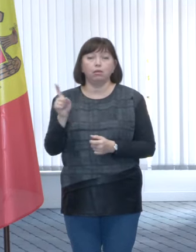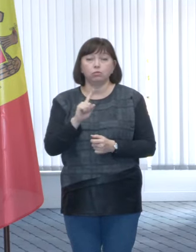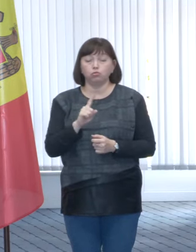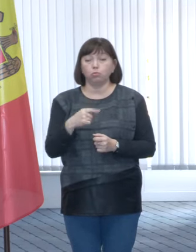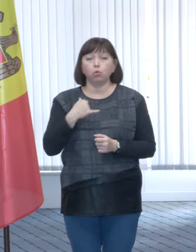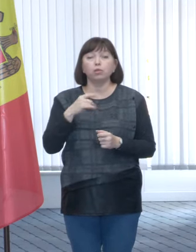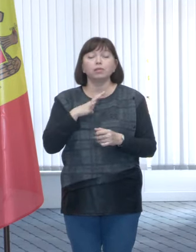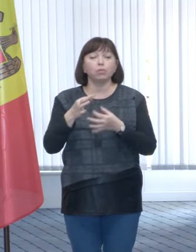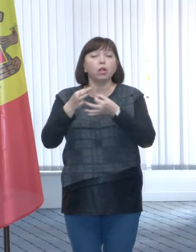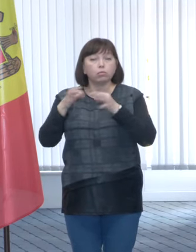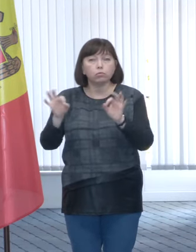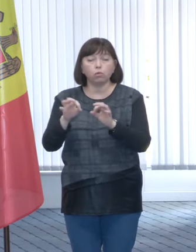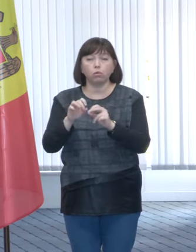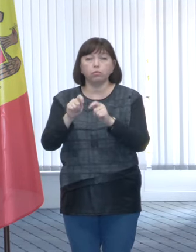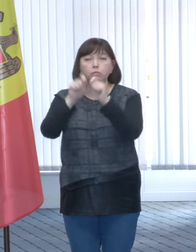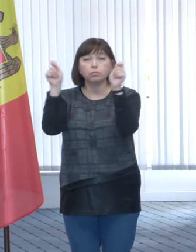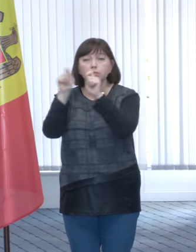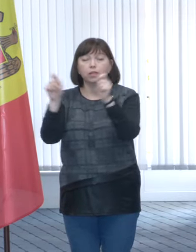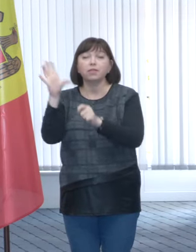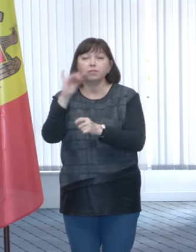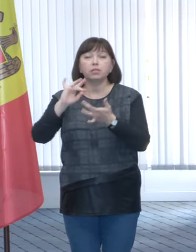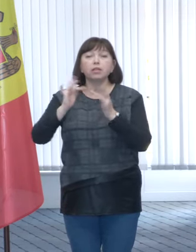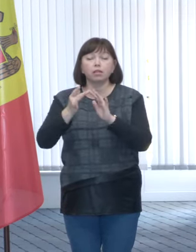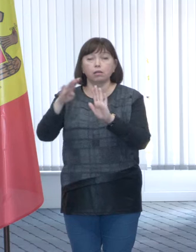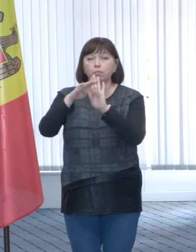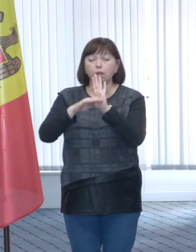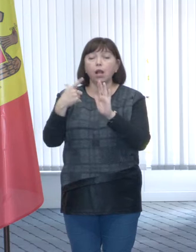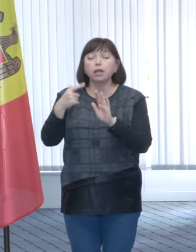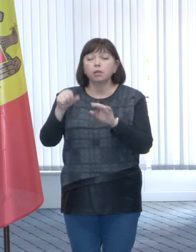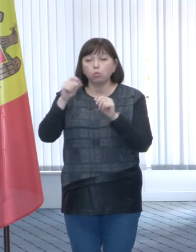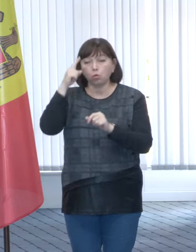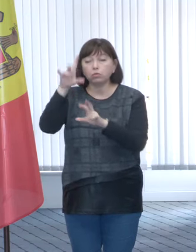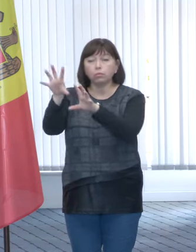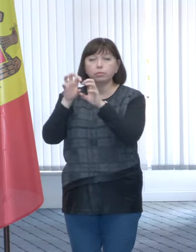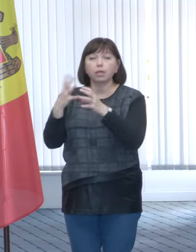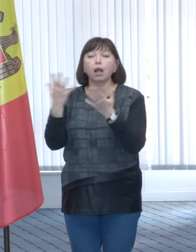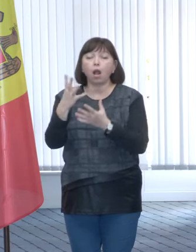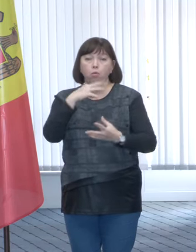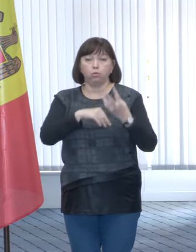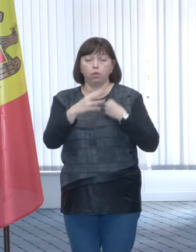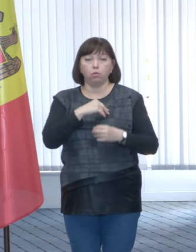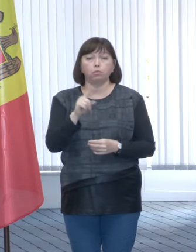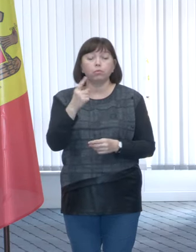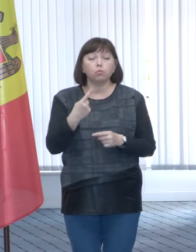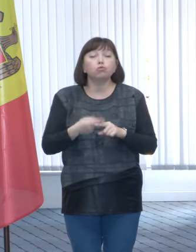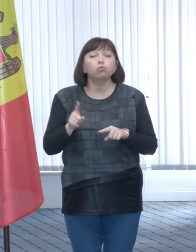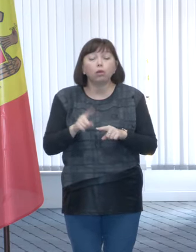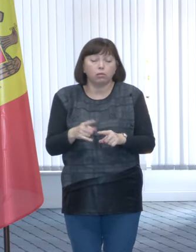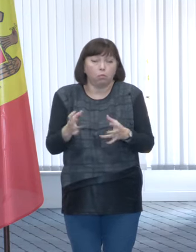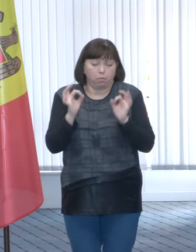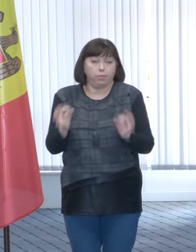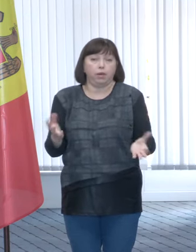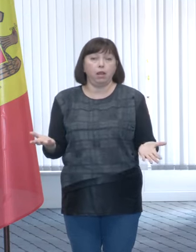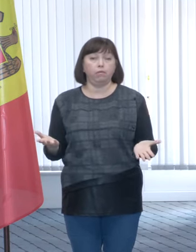să avem acces la toate bazele de date, unde putem să înțelegem care este venitul. Pentru că asta este firesc,